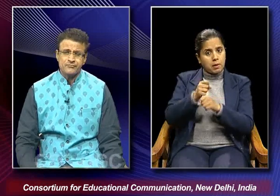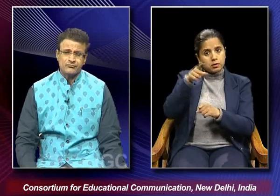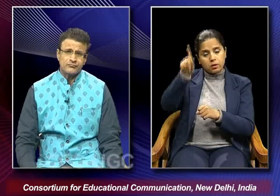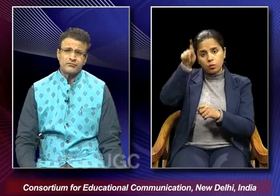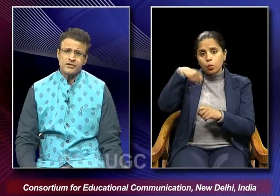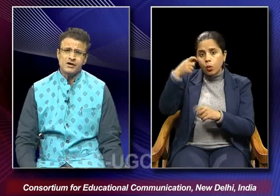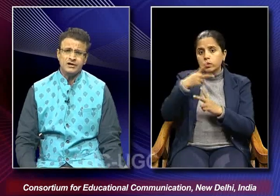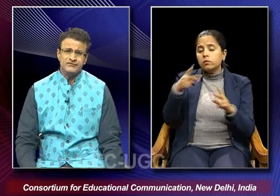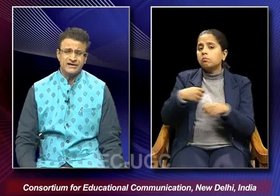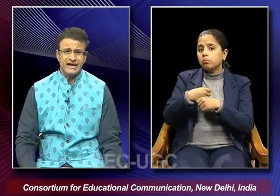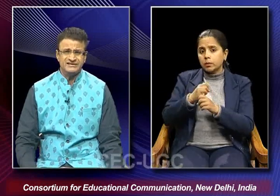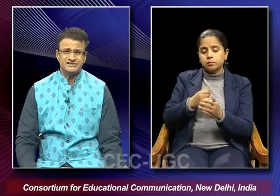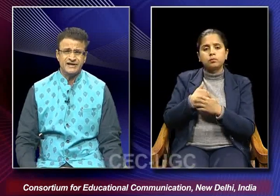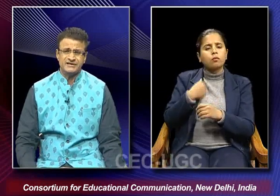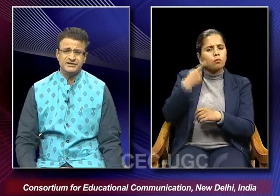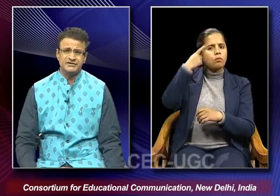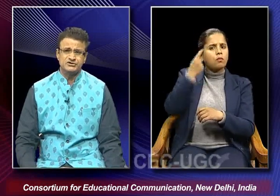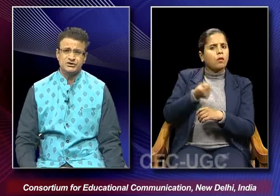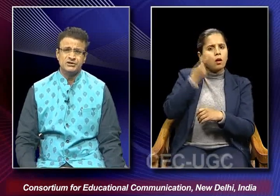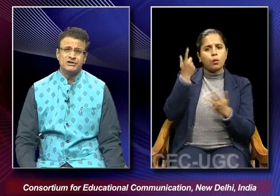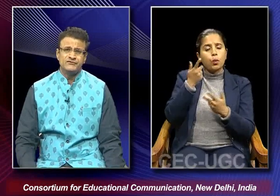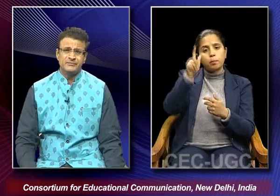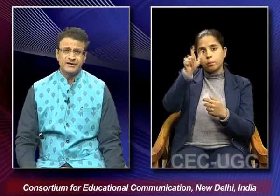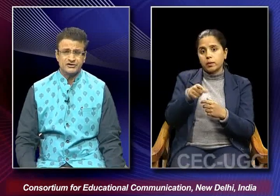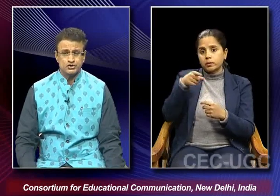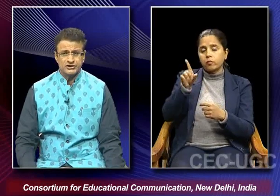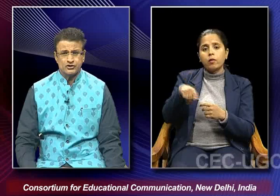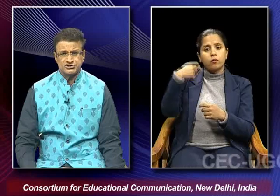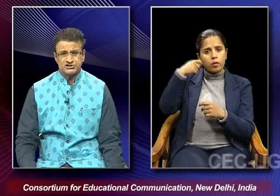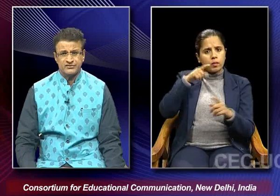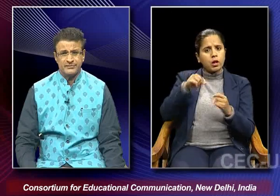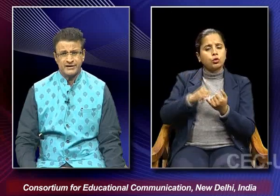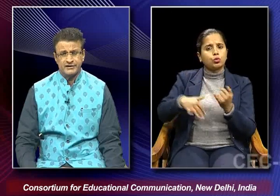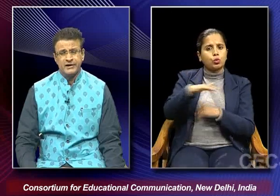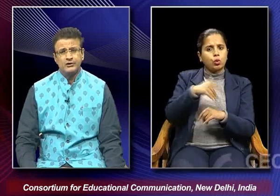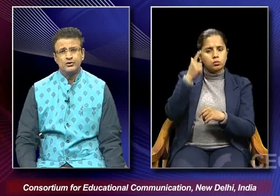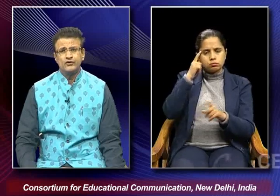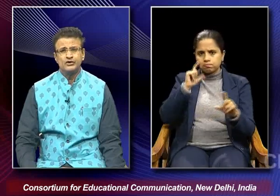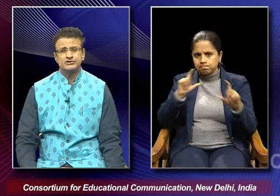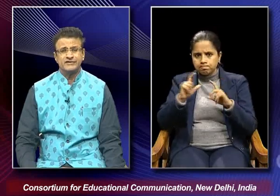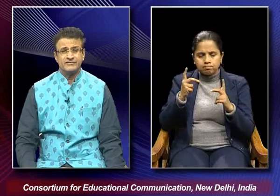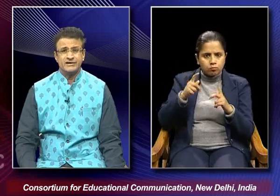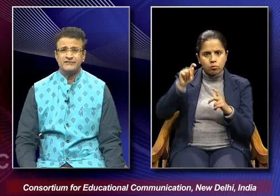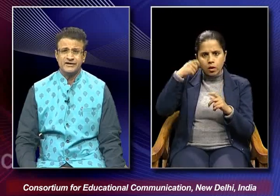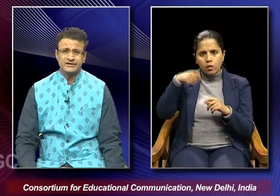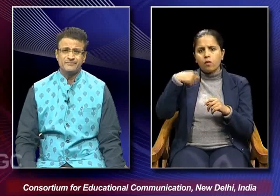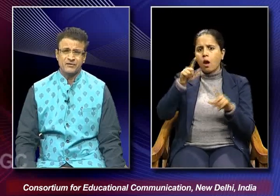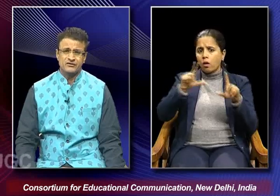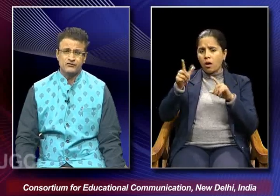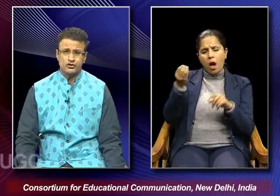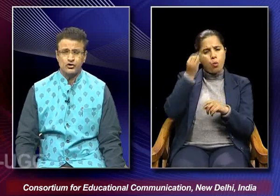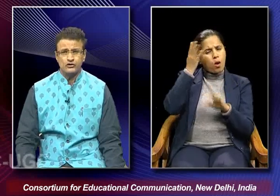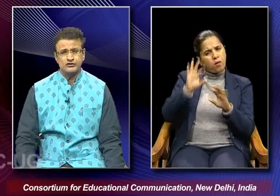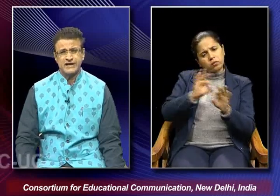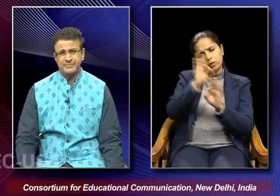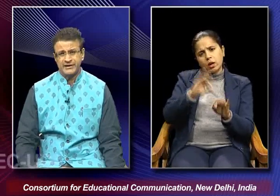we realized that he was a filmmaker socially conscious filmmaker who was very well aware with